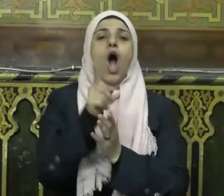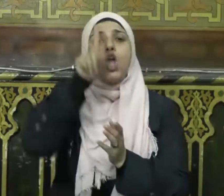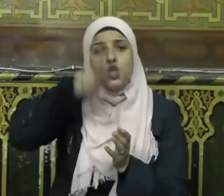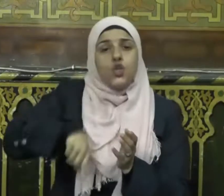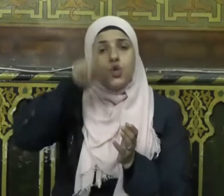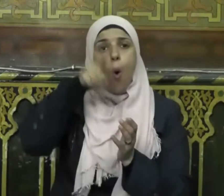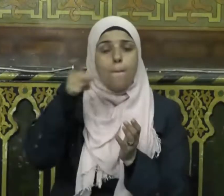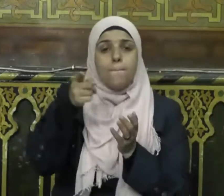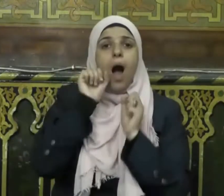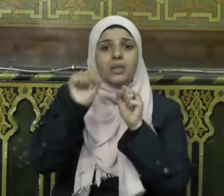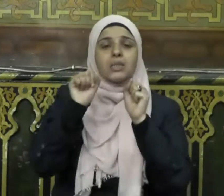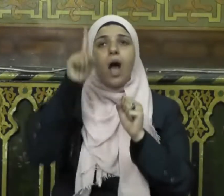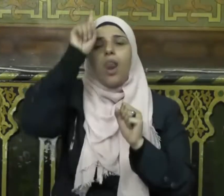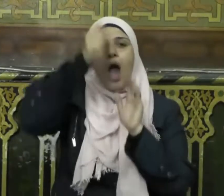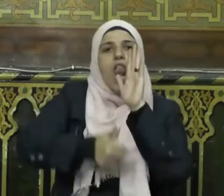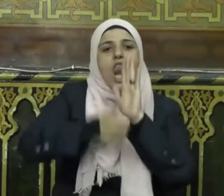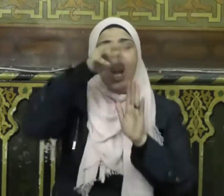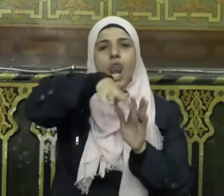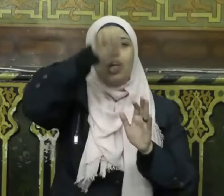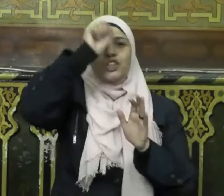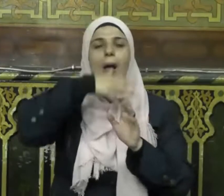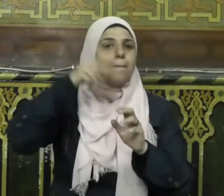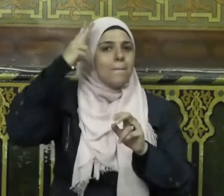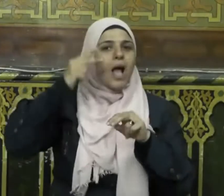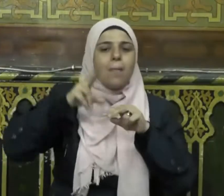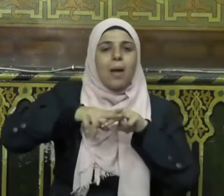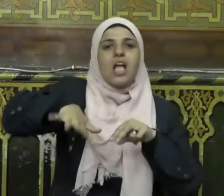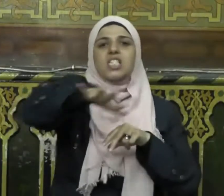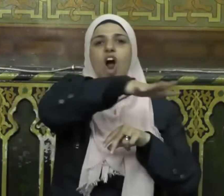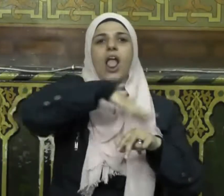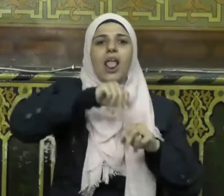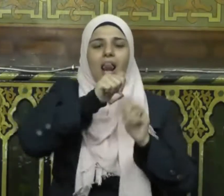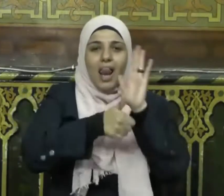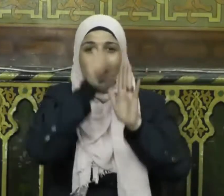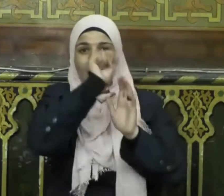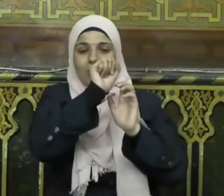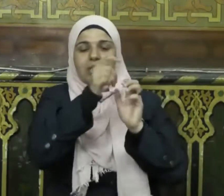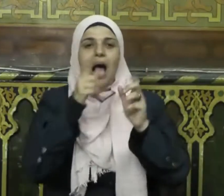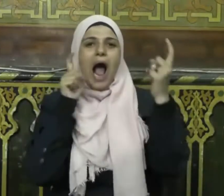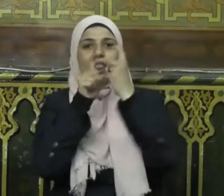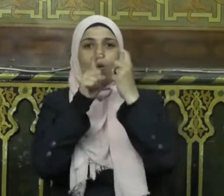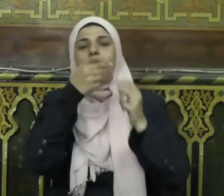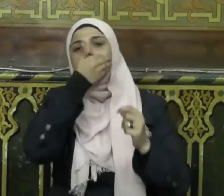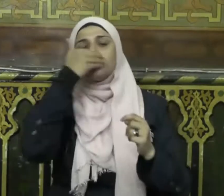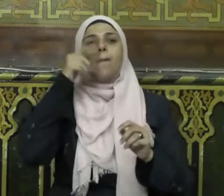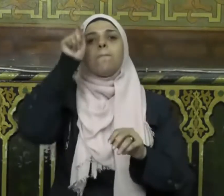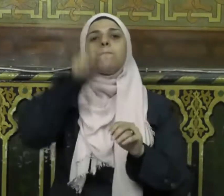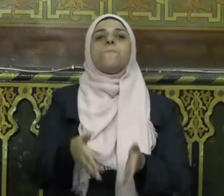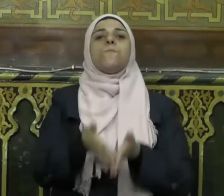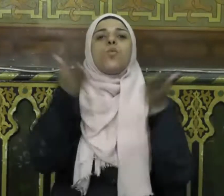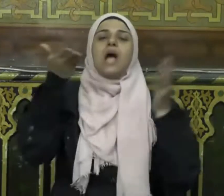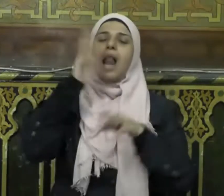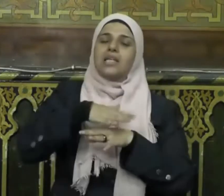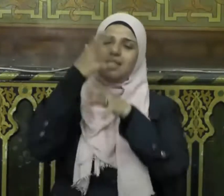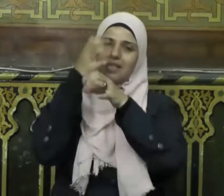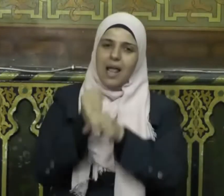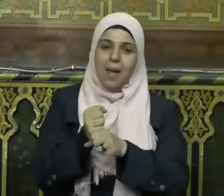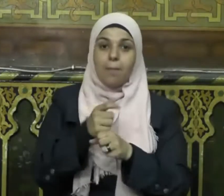نجى الله بني إسرائيل من عدوهم فصامه موسى قال فأنا أحق